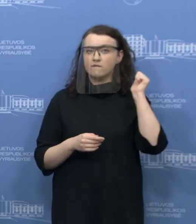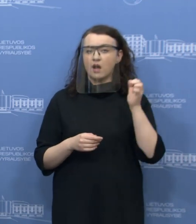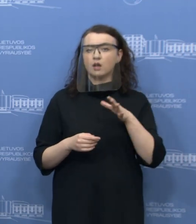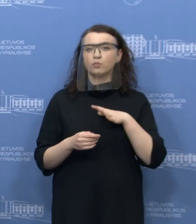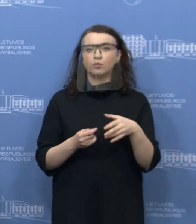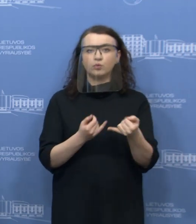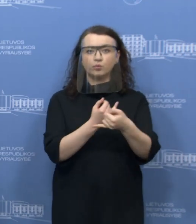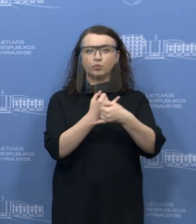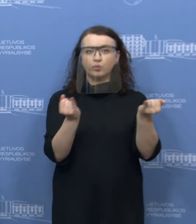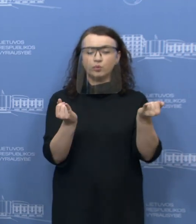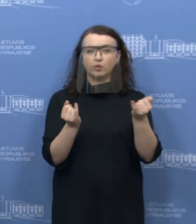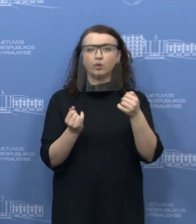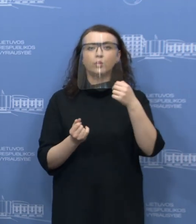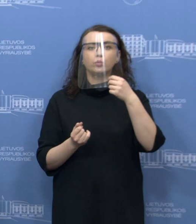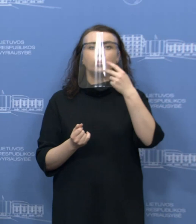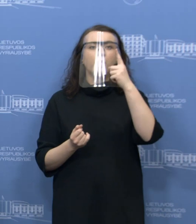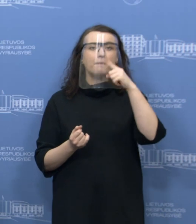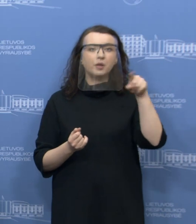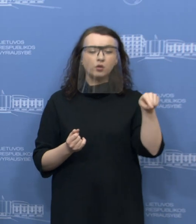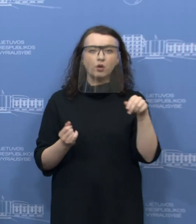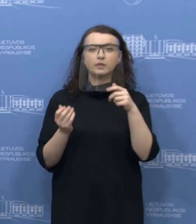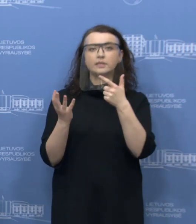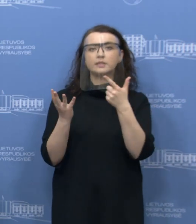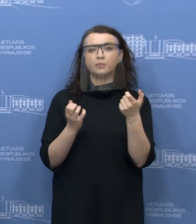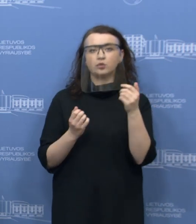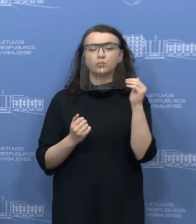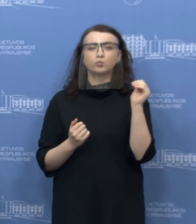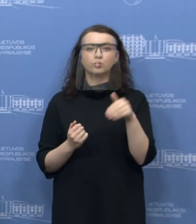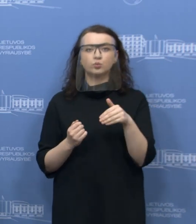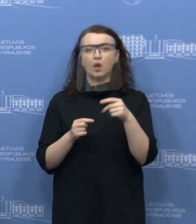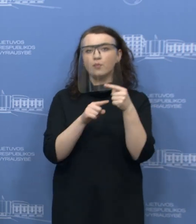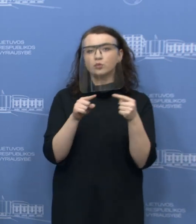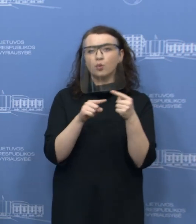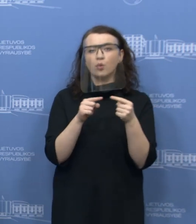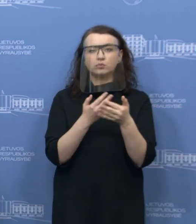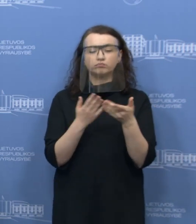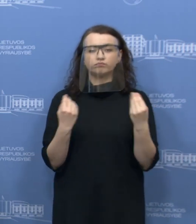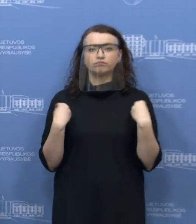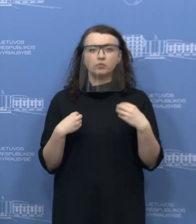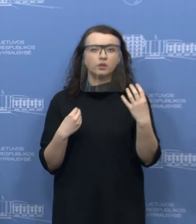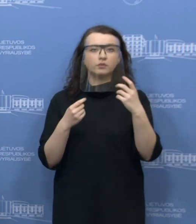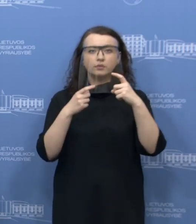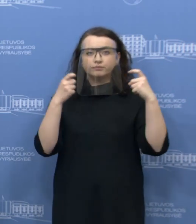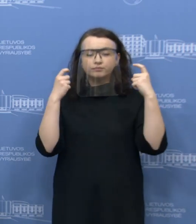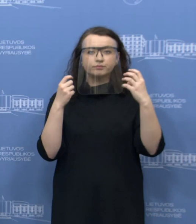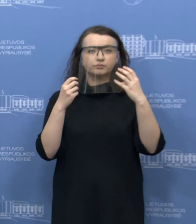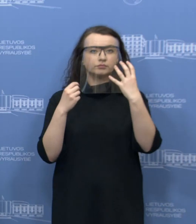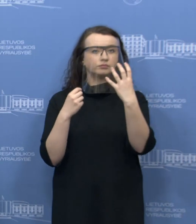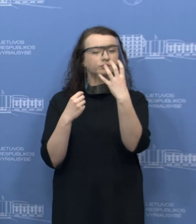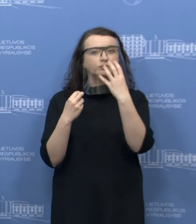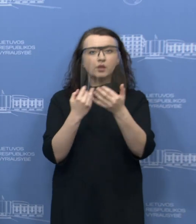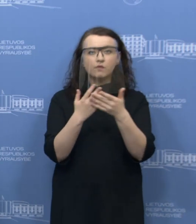buvo išdalinti 2 milijonai 700 tūkstančių apsaugos priemonių. Tai yra respiratoriai, akiniai,